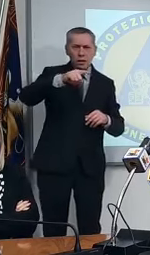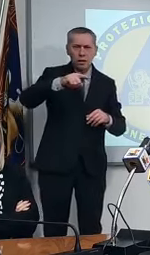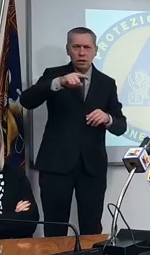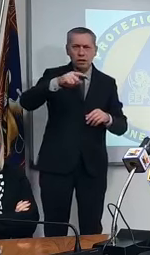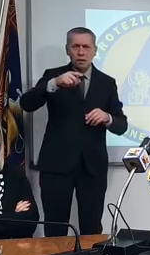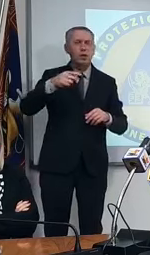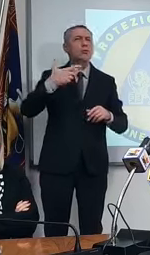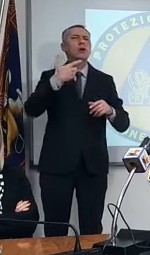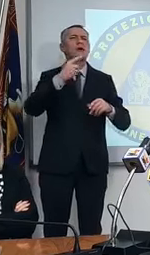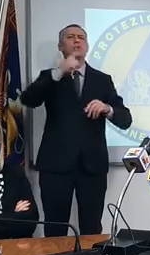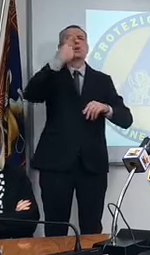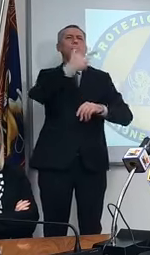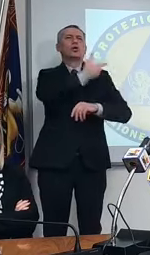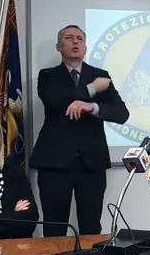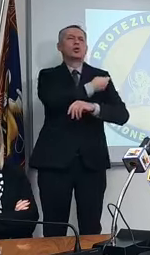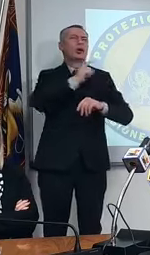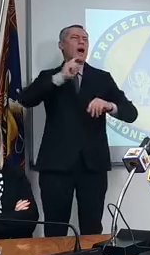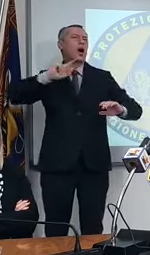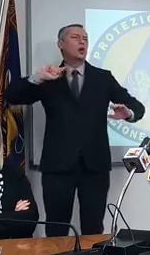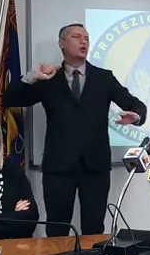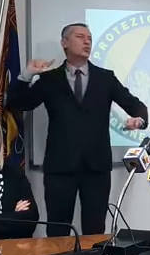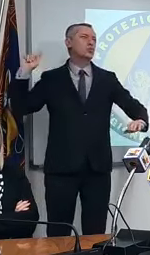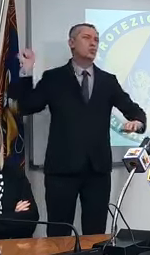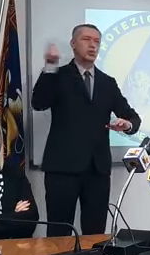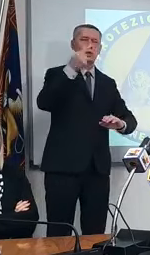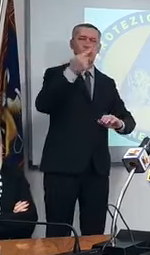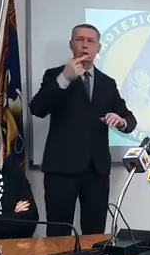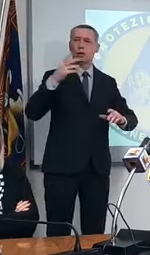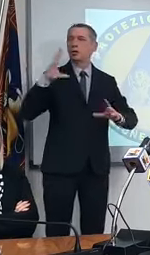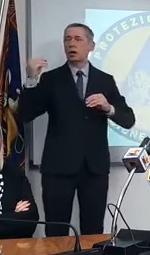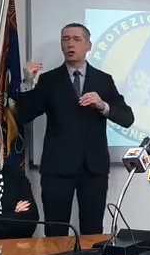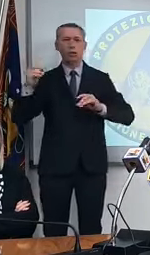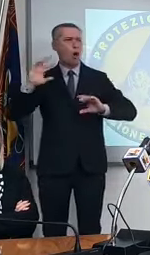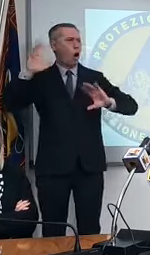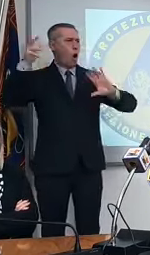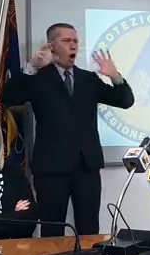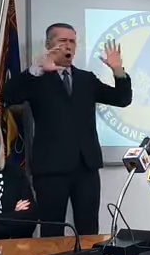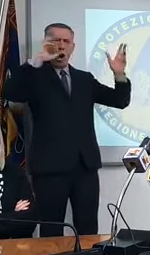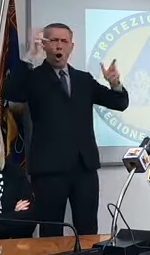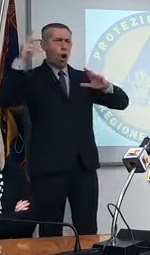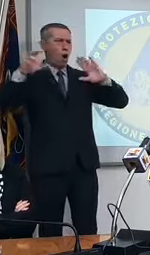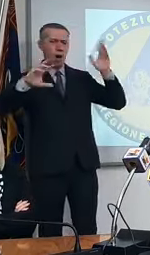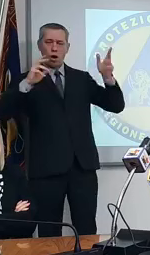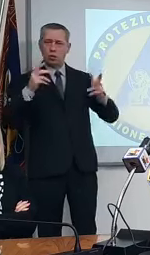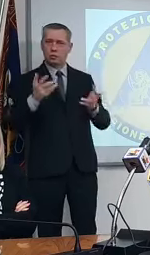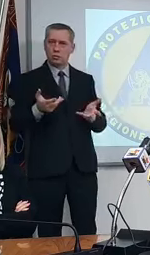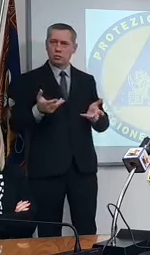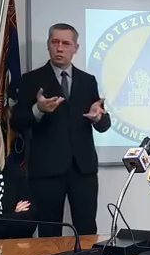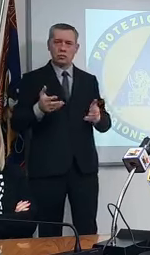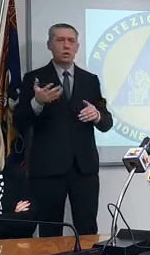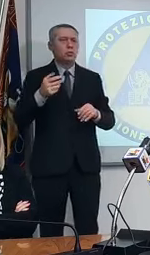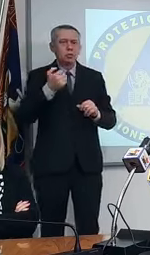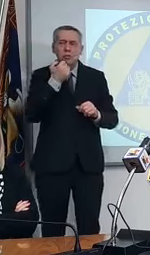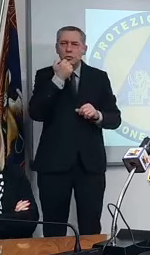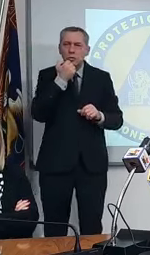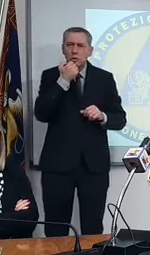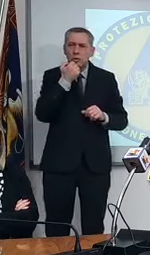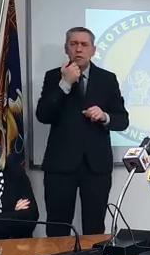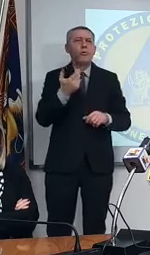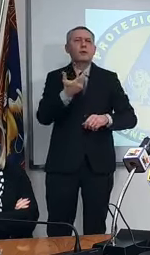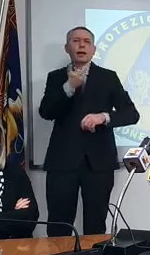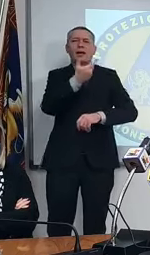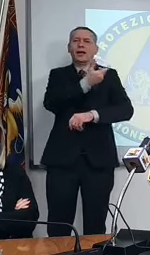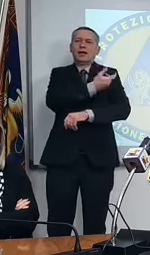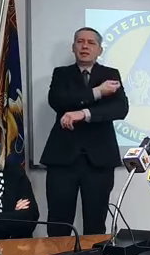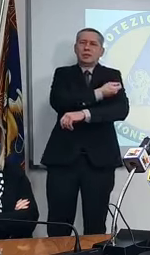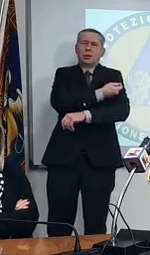lì apriti cielo tu hai parlato di virologi apriti cielo come quando ho detto che per fare l'iniezione non ci vuole una laurea io non